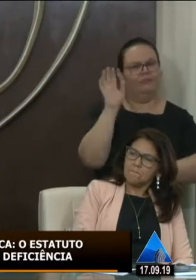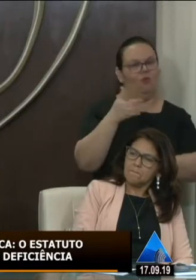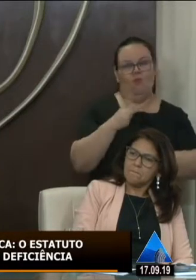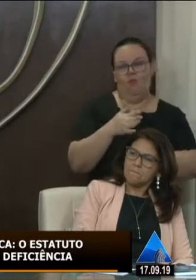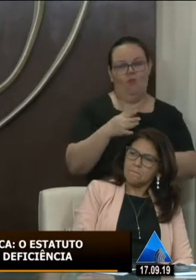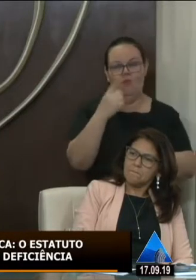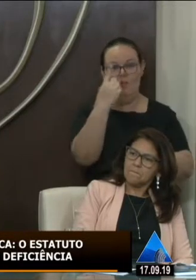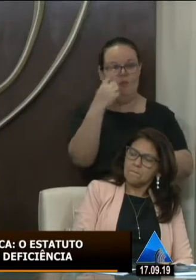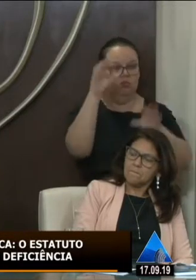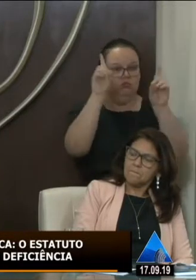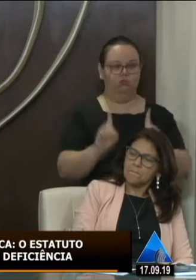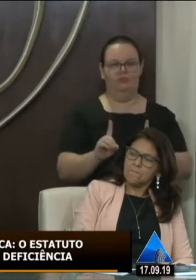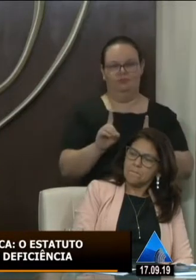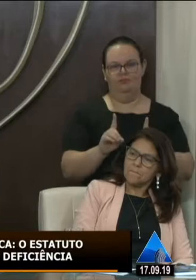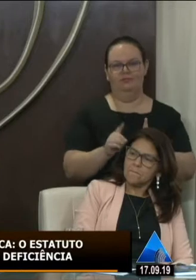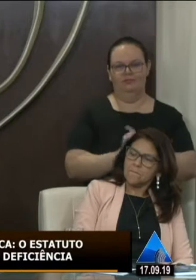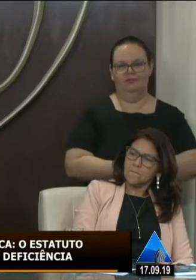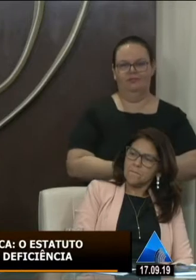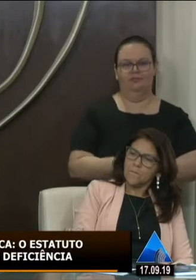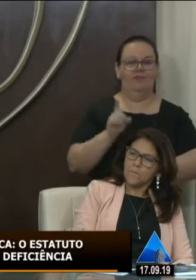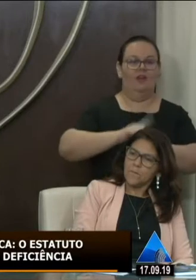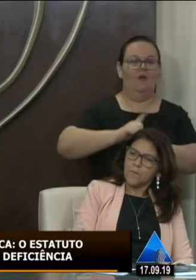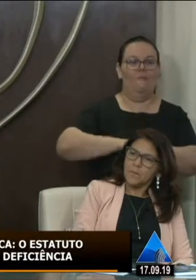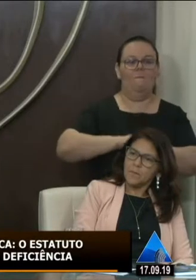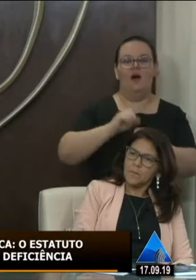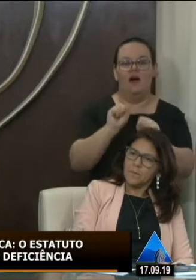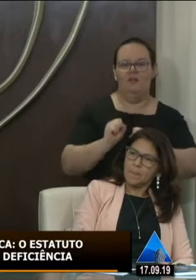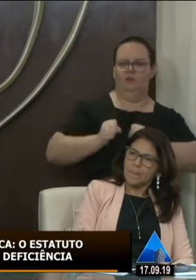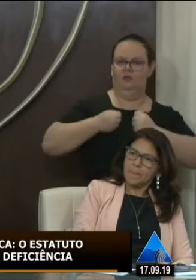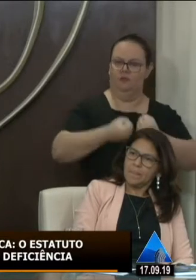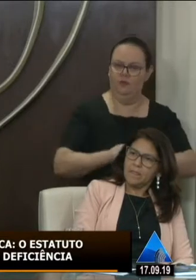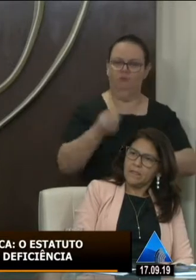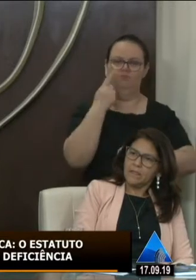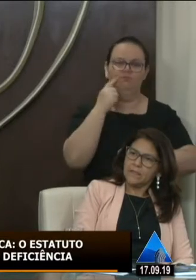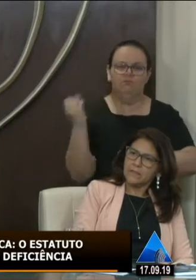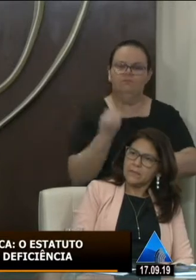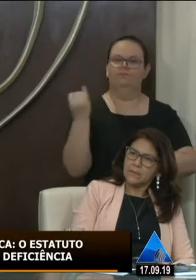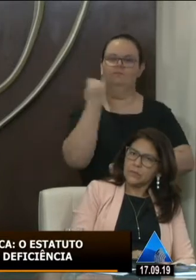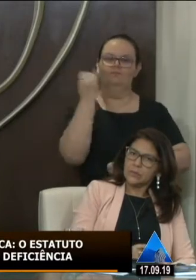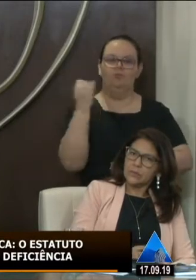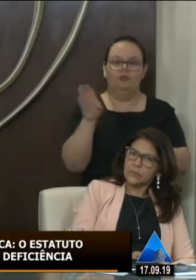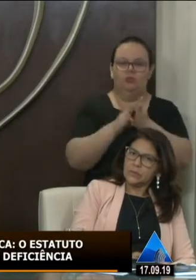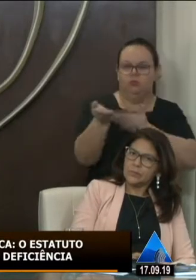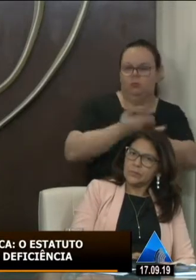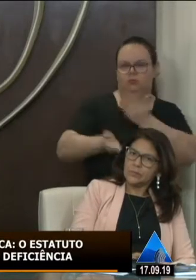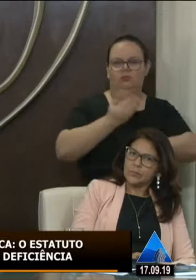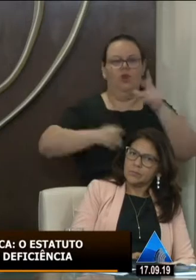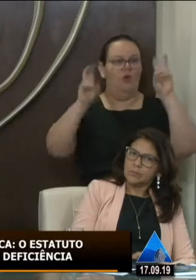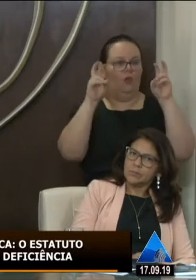deficiência nesse momento que a gente reforça aqui a importância de trazer a luz desse tema